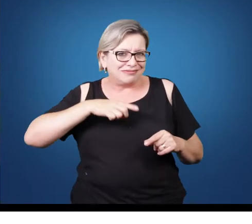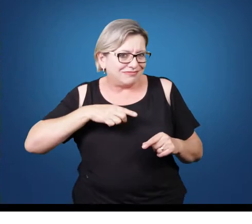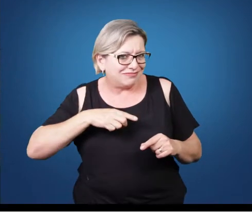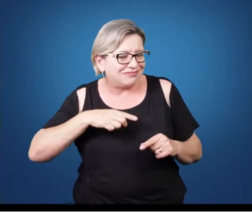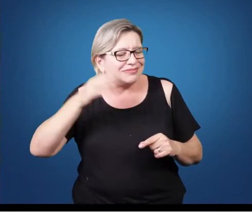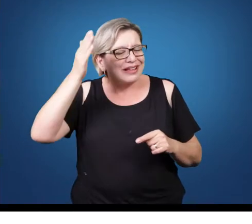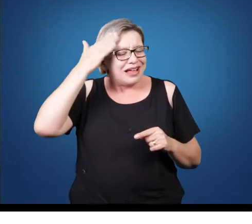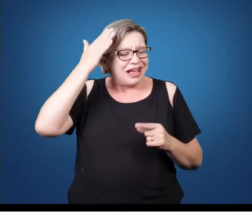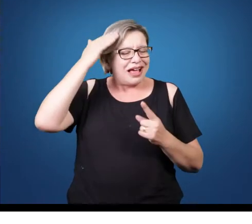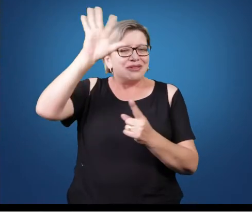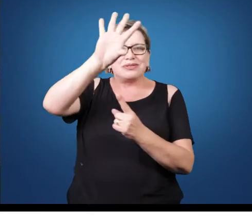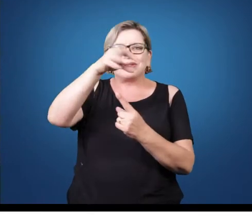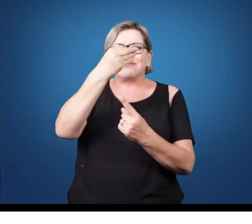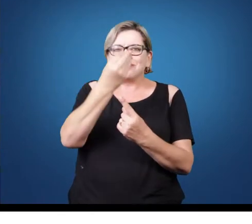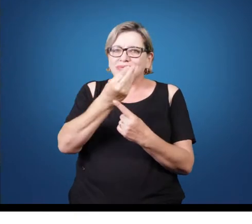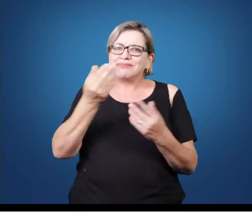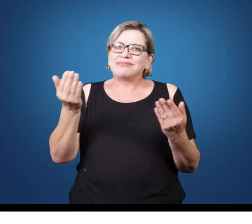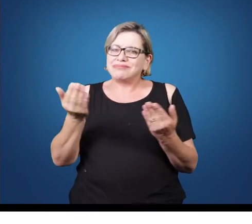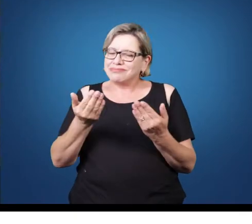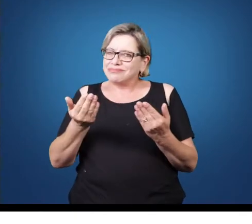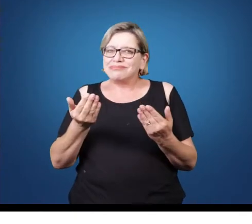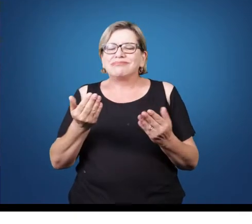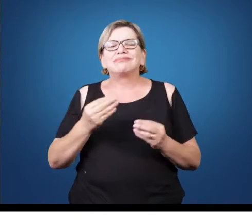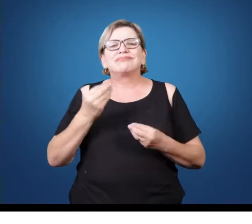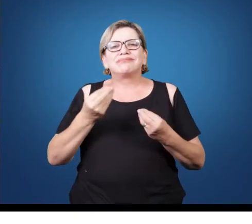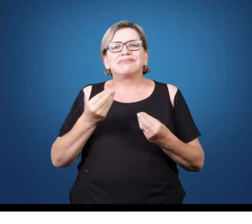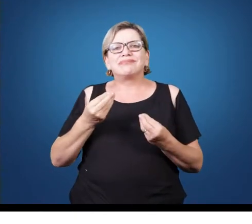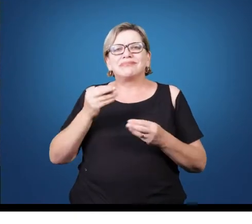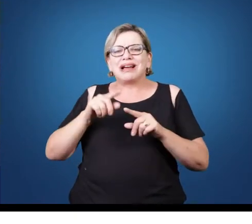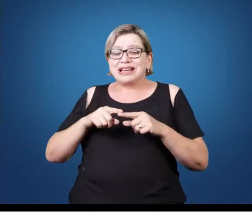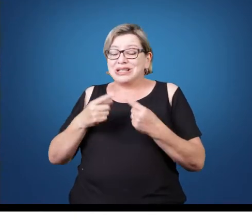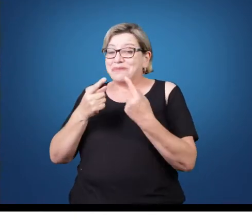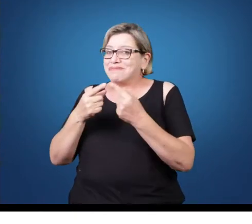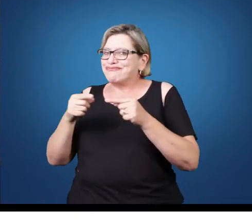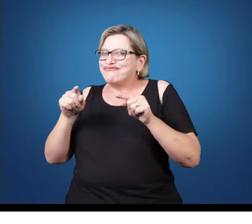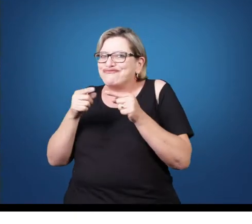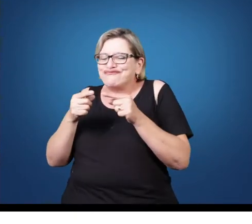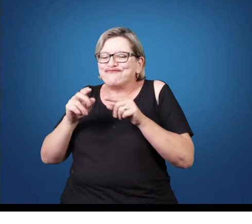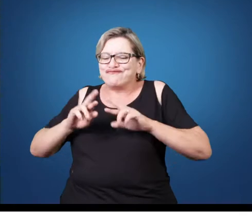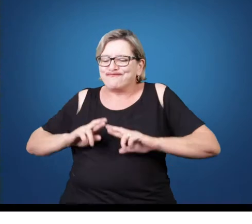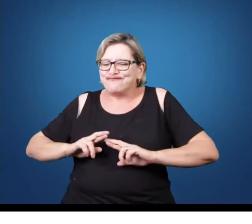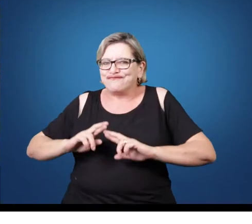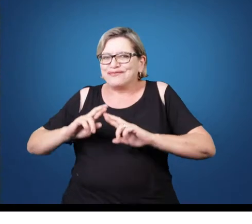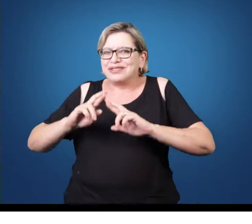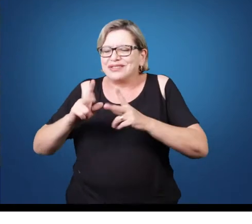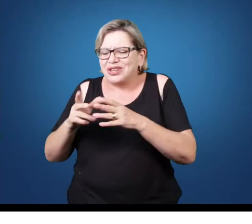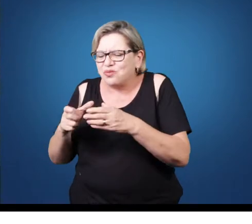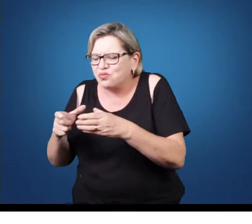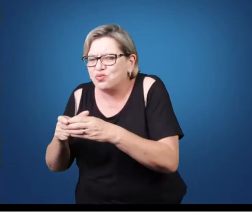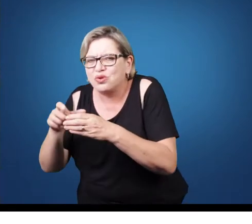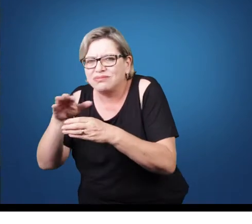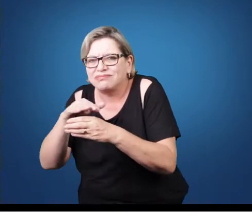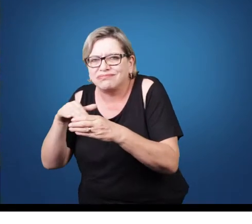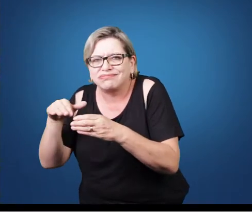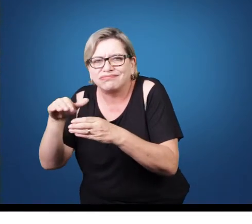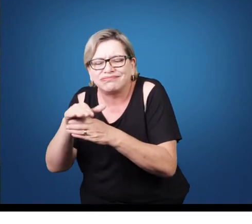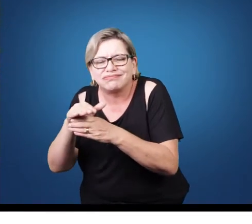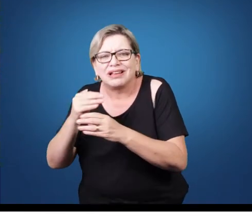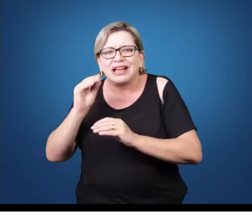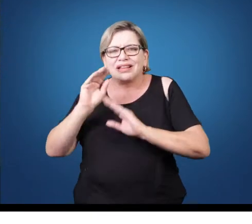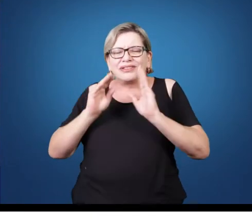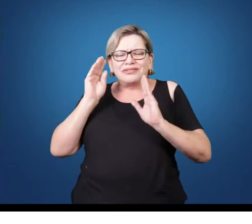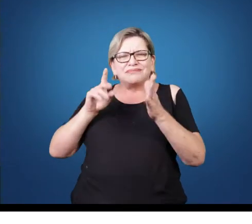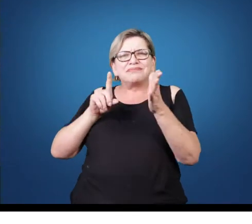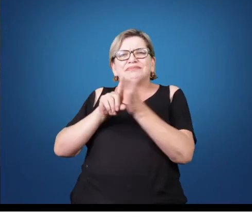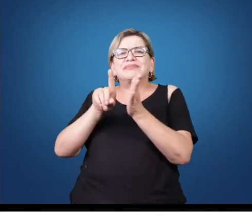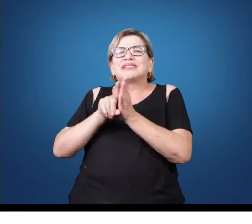contemporânea. Mas música contemporânea nem existe. Talvez você perguntar para alguém